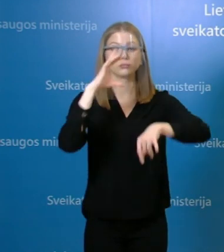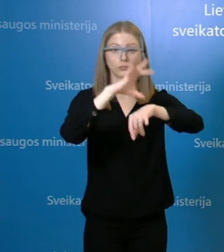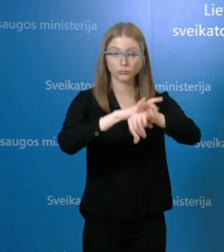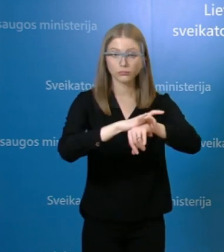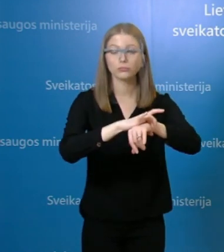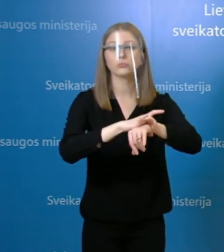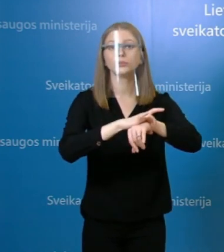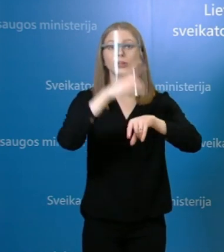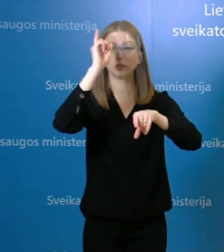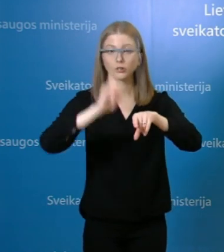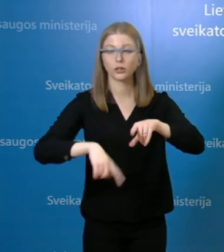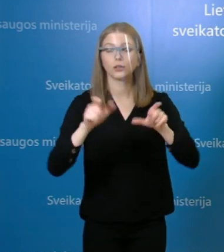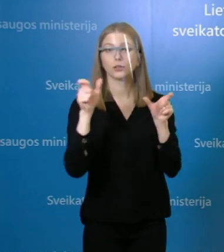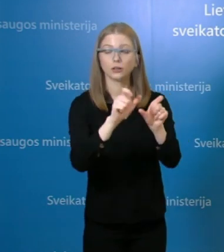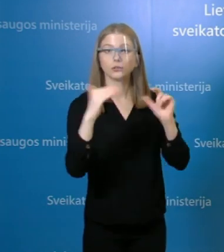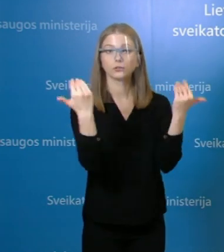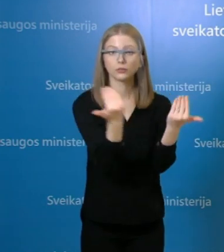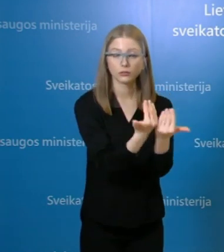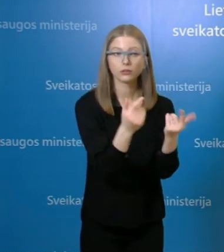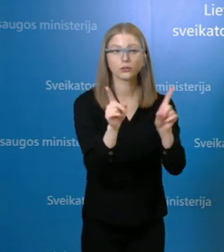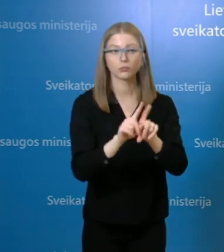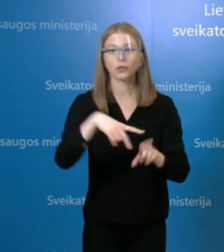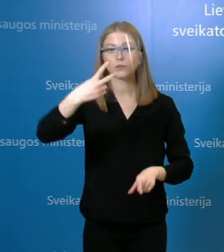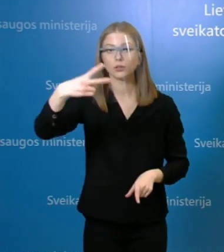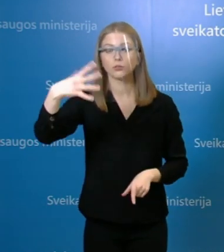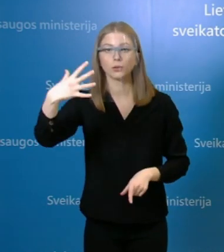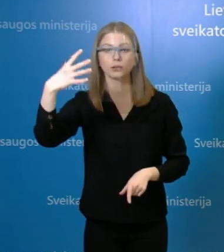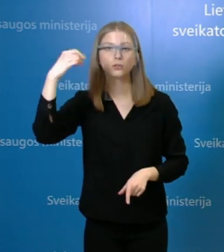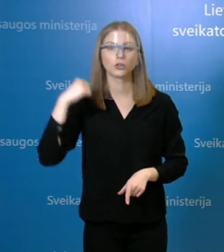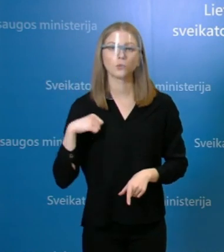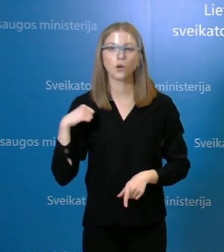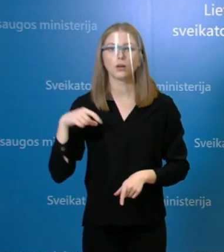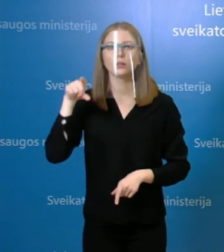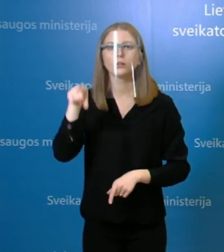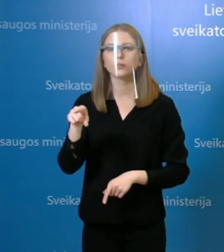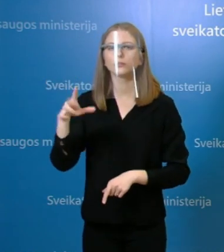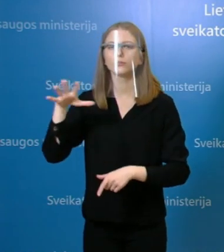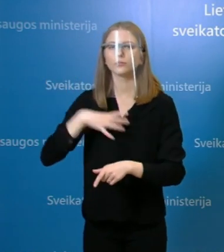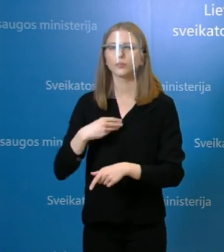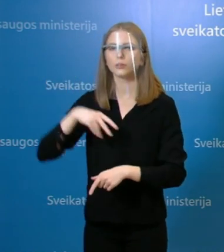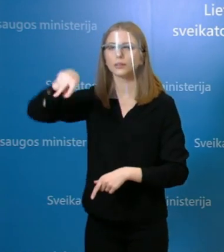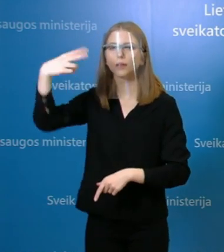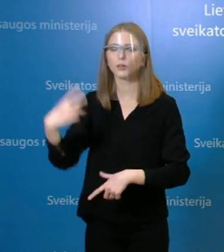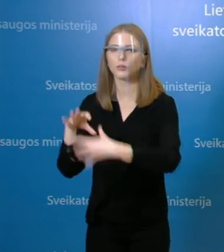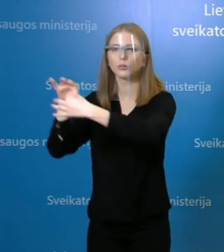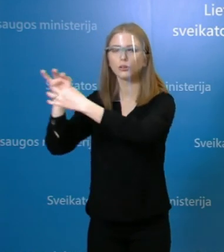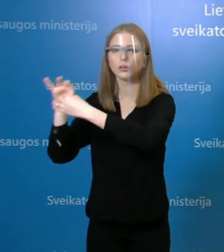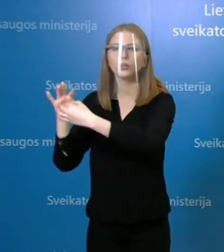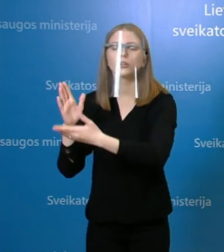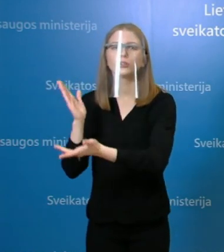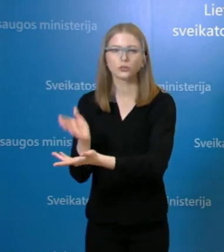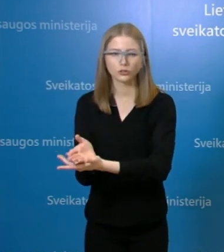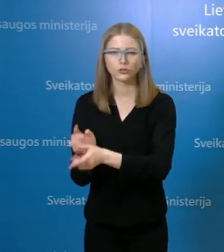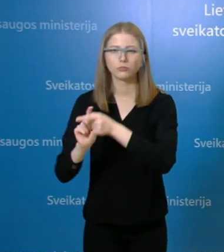net ir tie 25 esmenis, kurie yra susijęs su Vilniaus miesto klinikinės ligonės židinio žinoma labai gaila, kad žmonės susirgo, bet